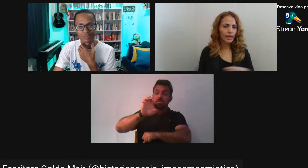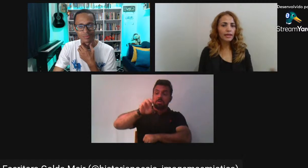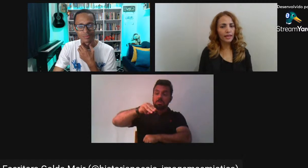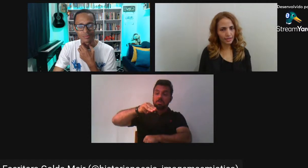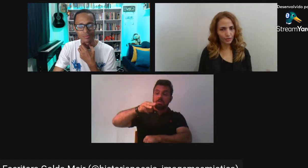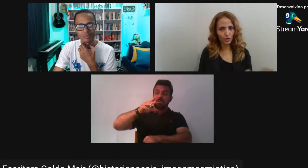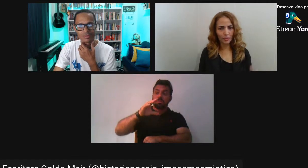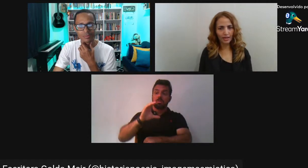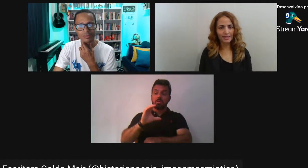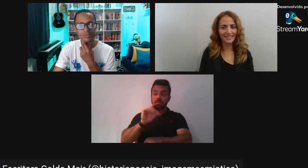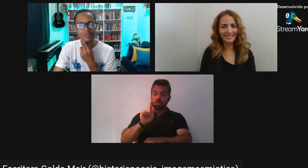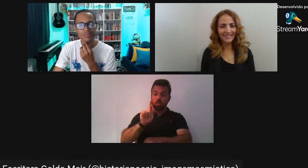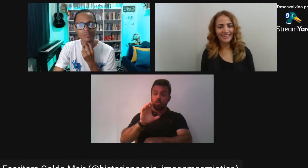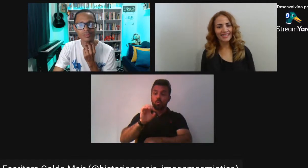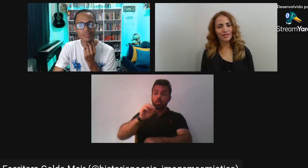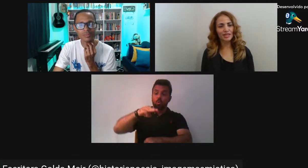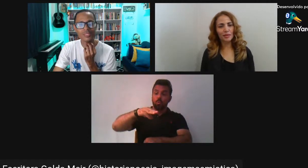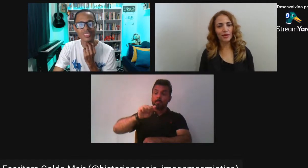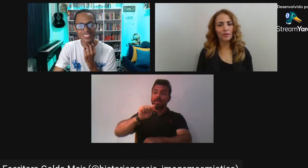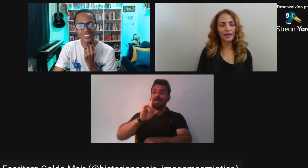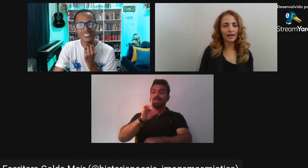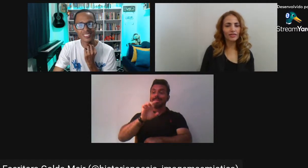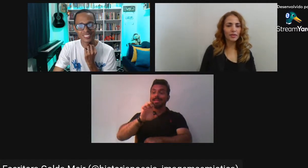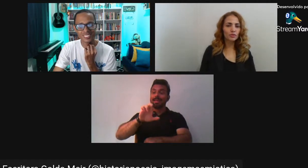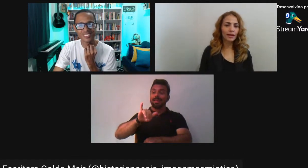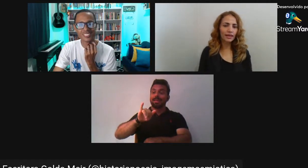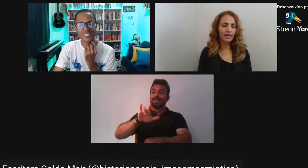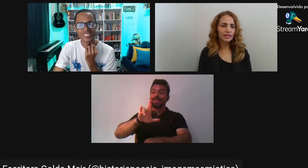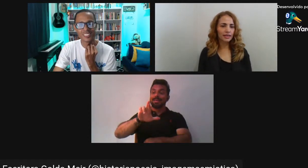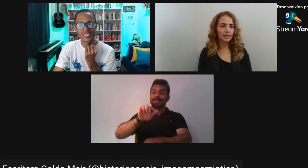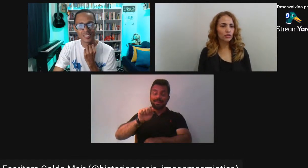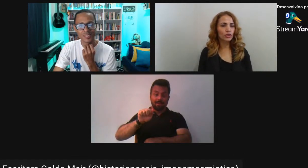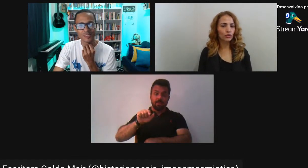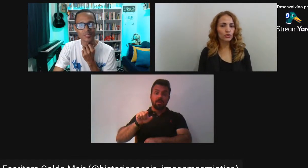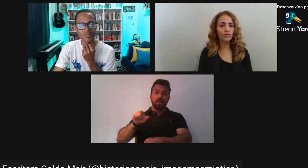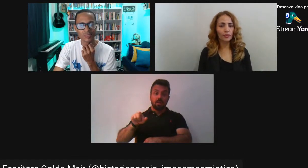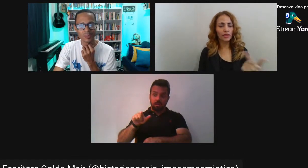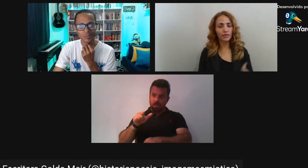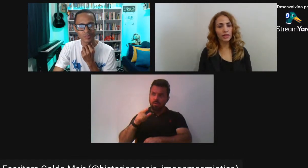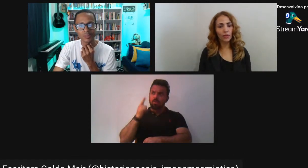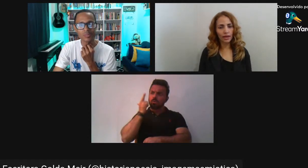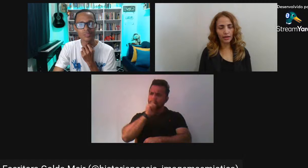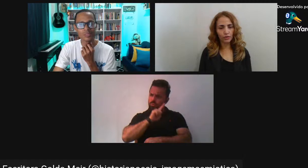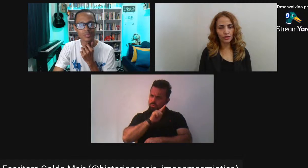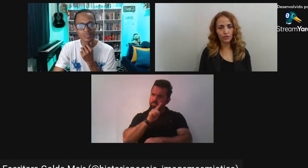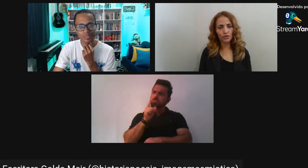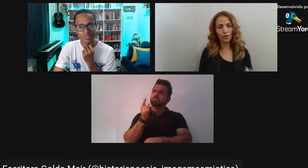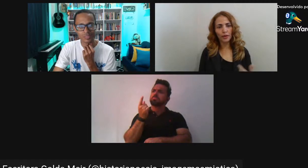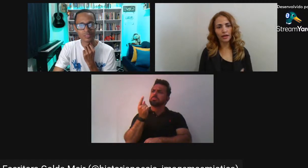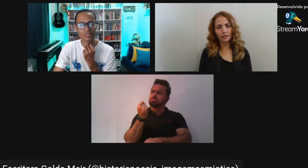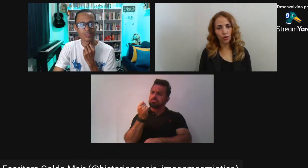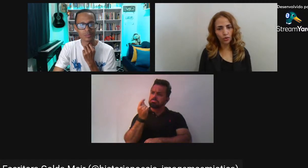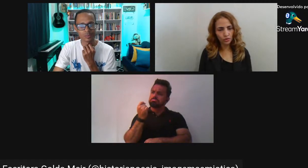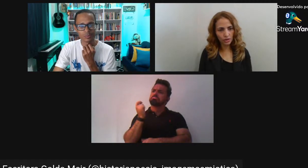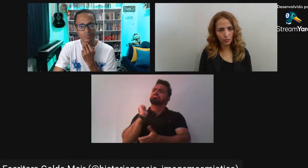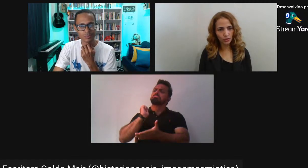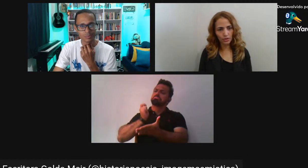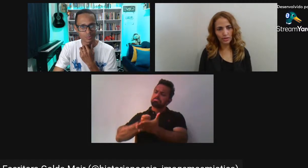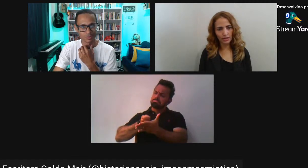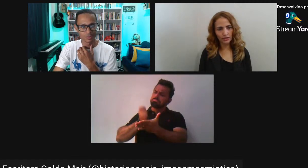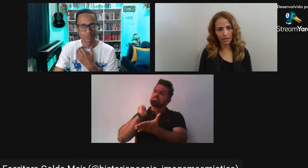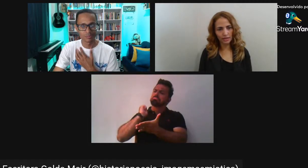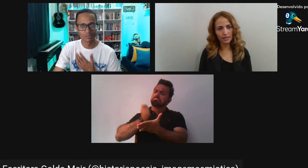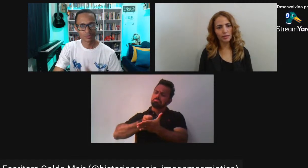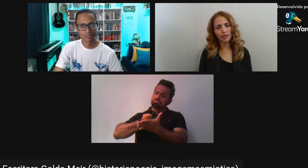Uma riqueza Vou chamar assim Não sei se é a melhor palavra Mas uma riqueza Que sustentou Sua família E fedeu a ela Condições de comprar Outras